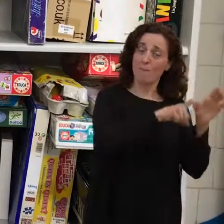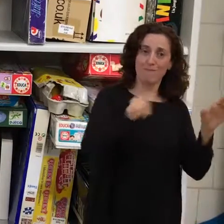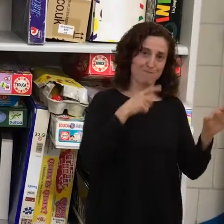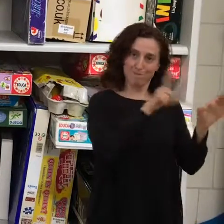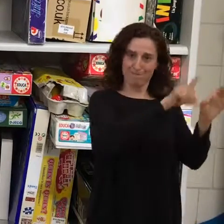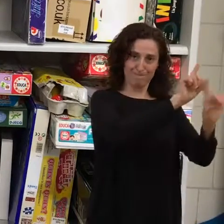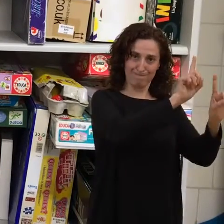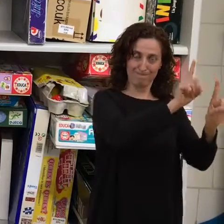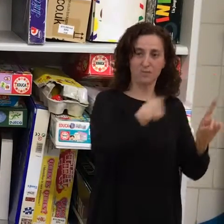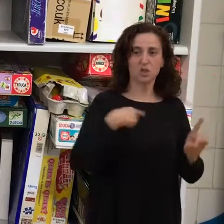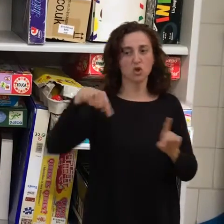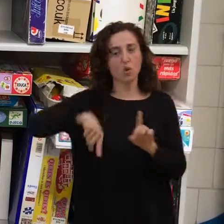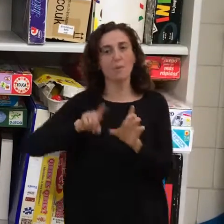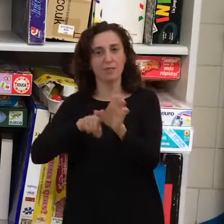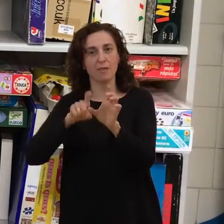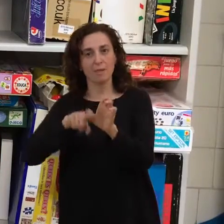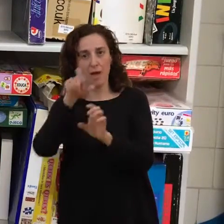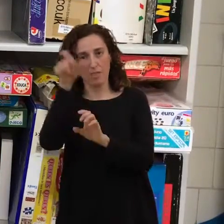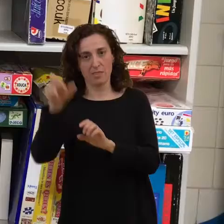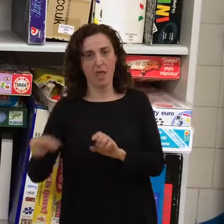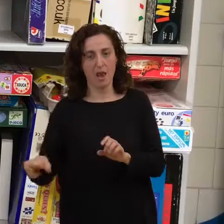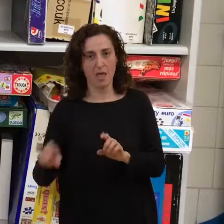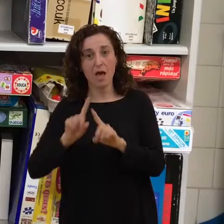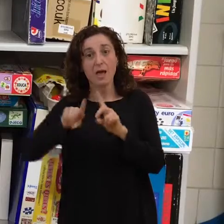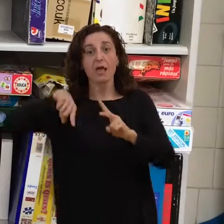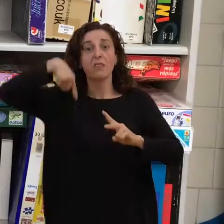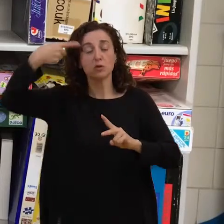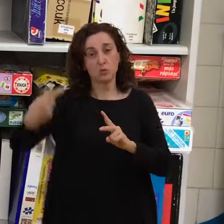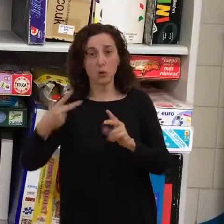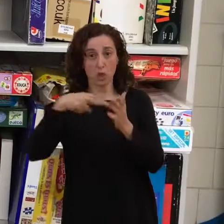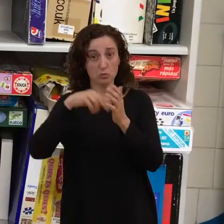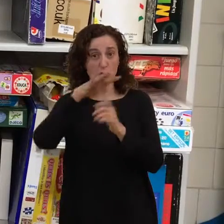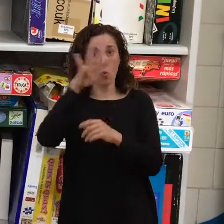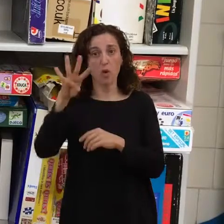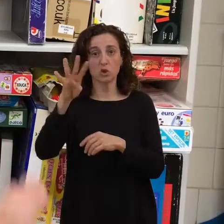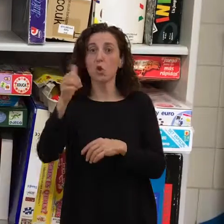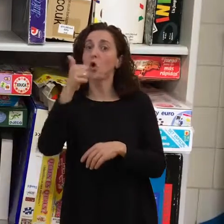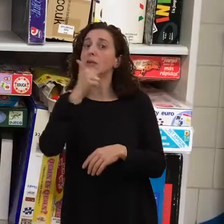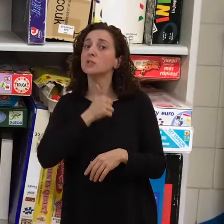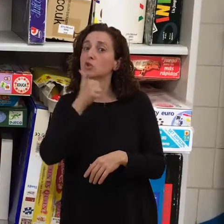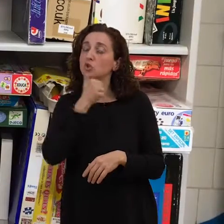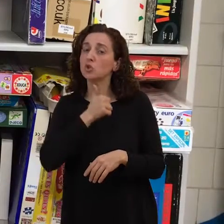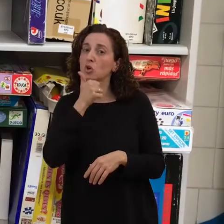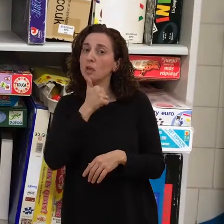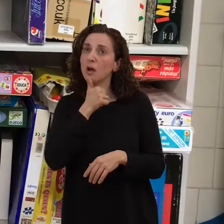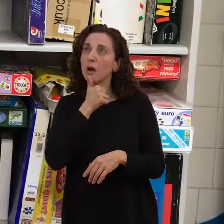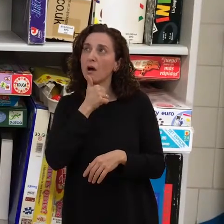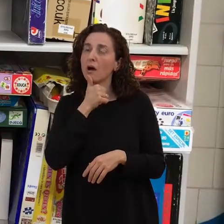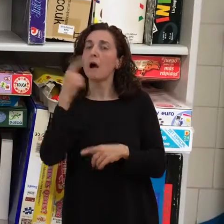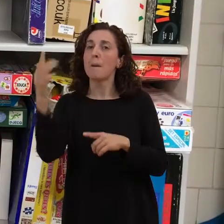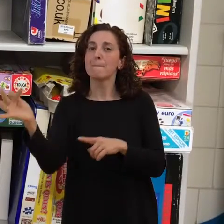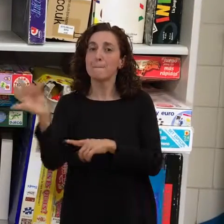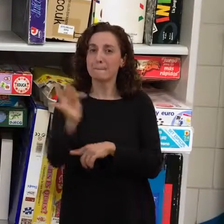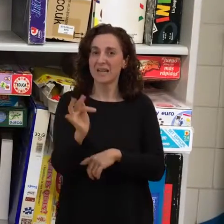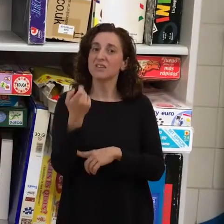el 2004 en Estonia, donde ya se añadió otro país que era Finlandia,